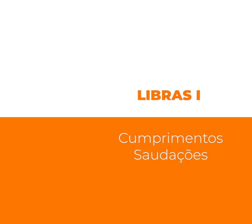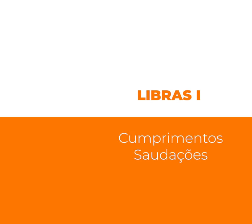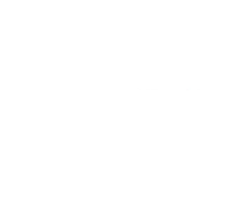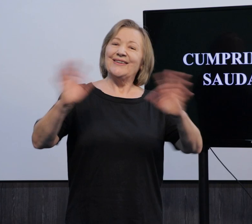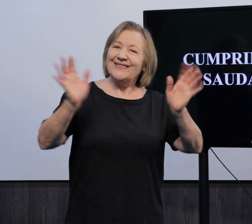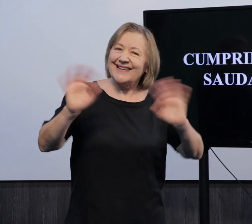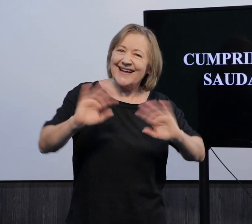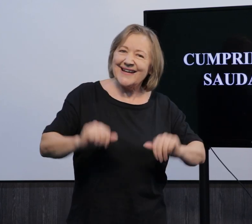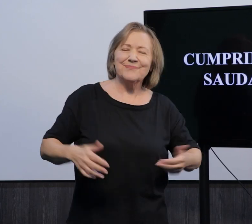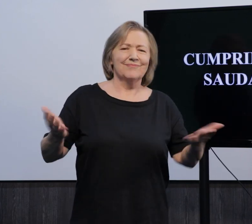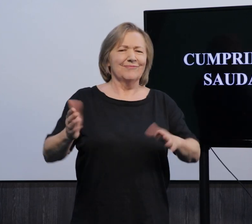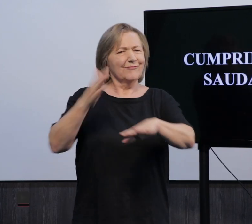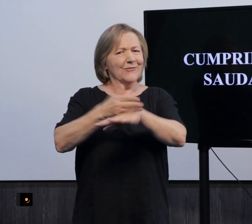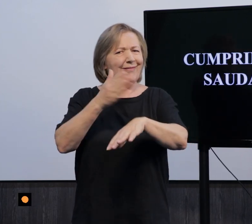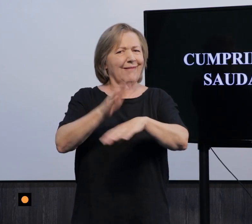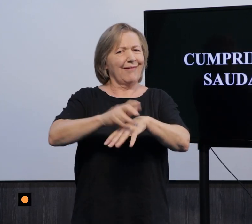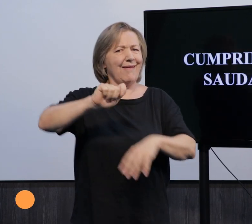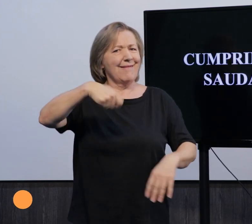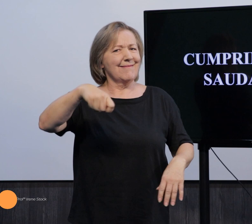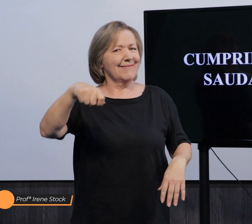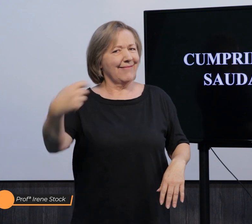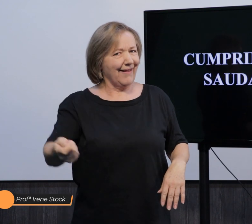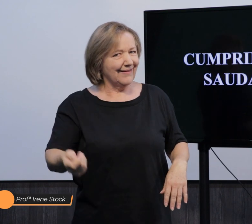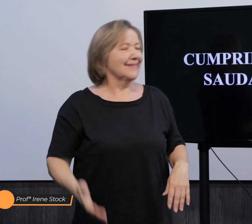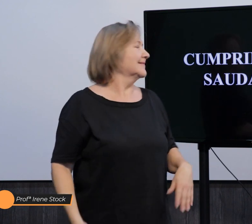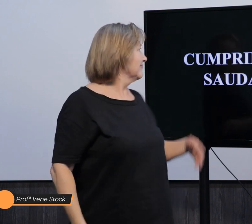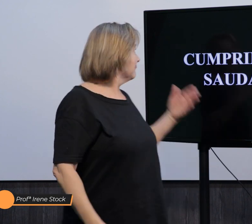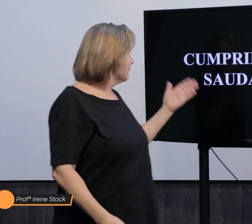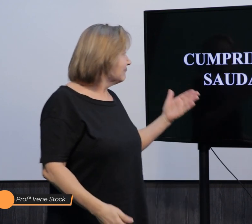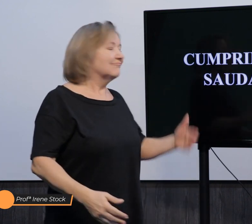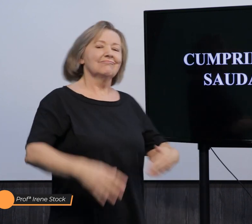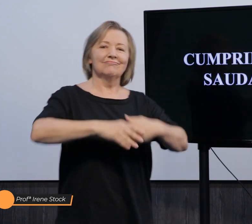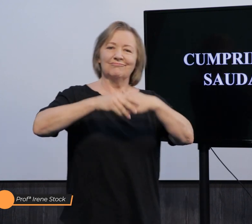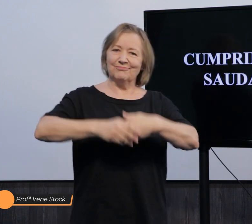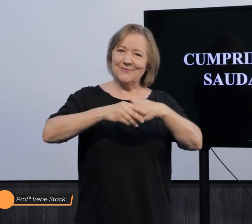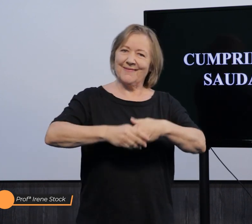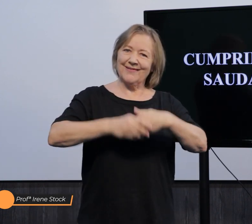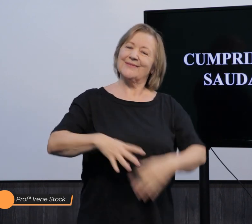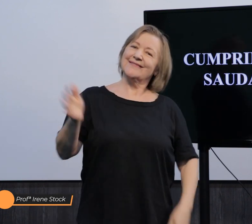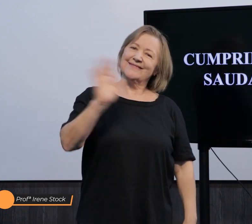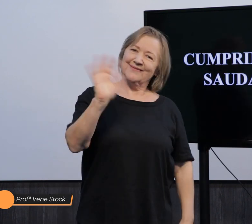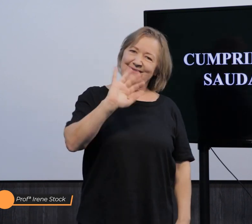Olá, hoje vamos treinar alguns sinais, saudações e